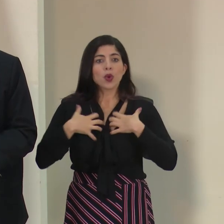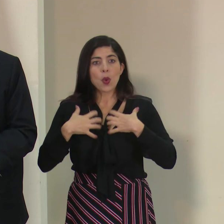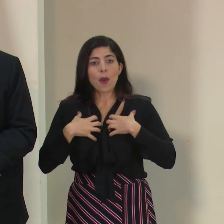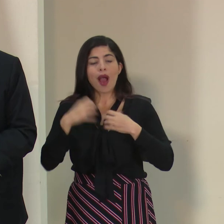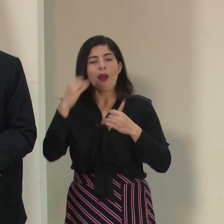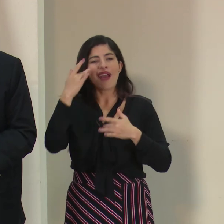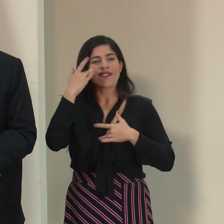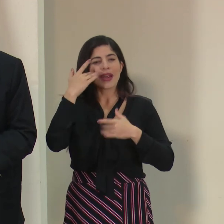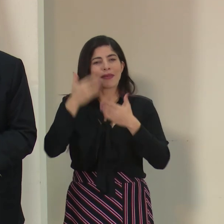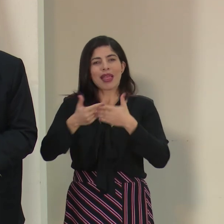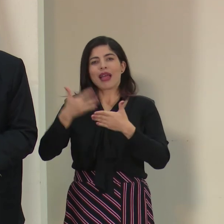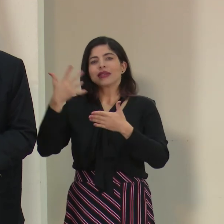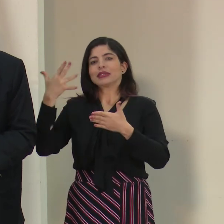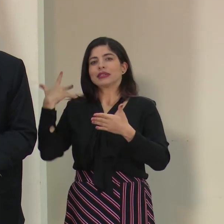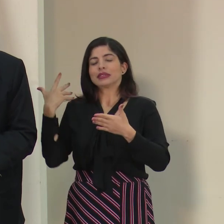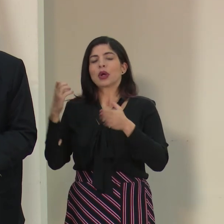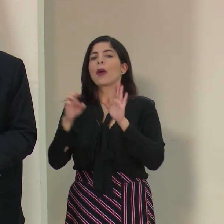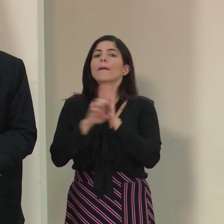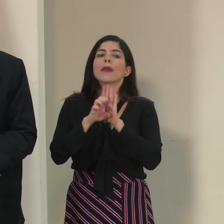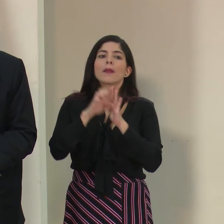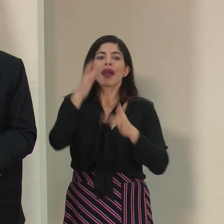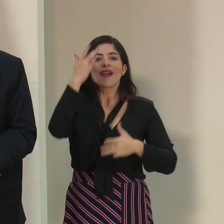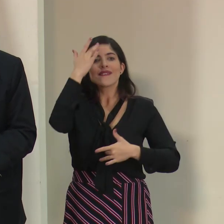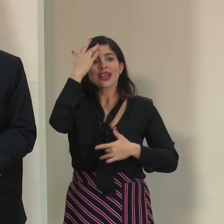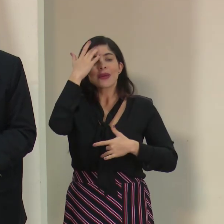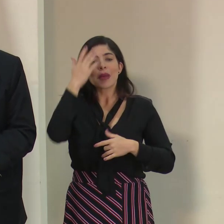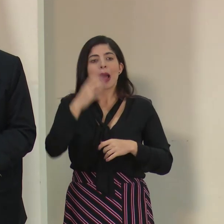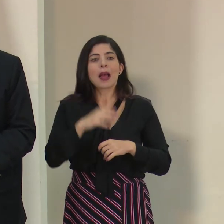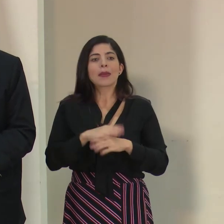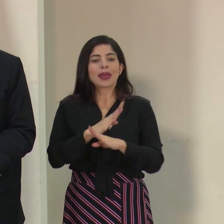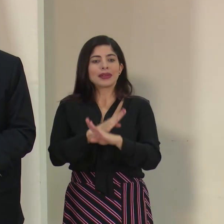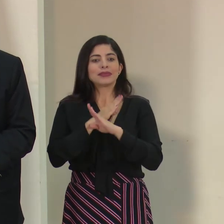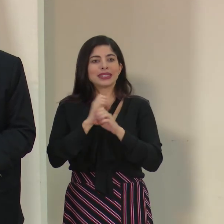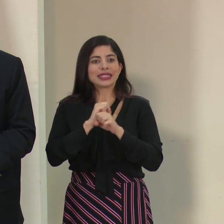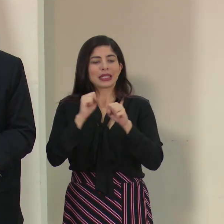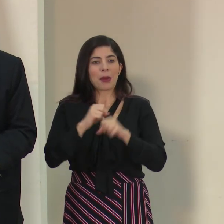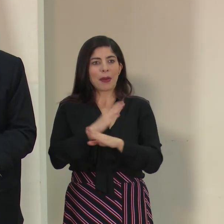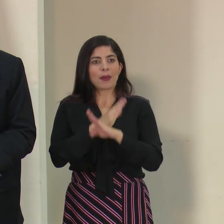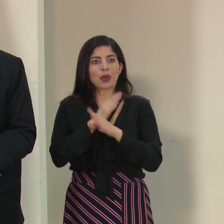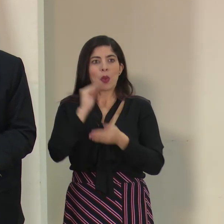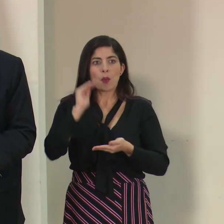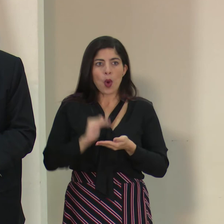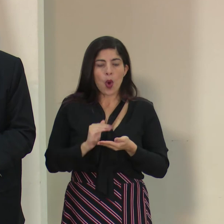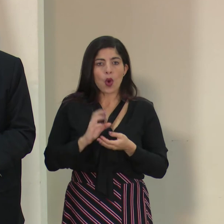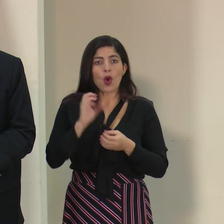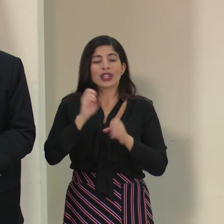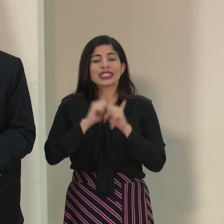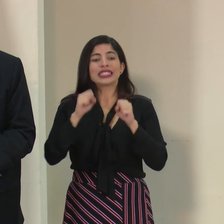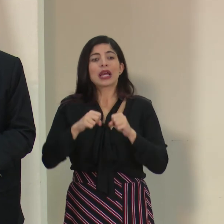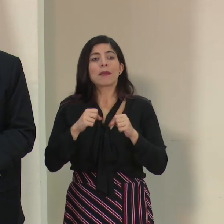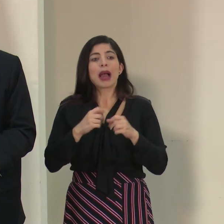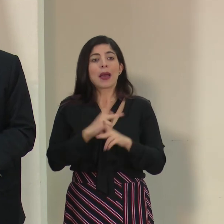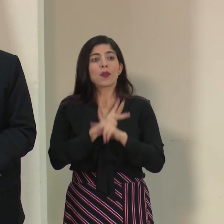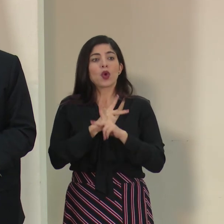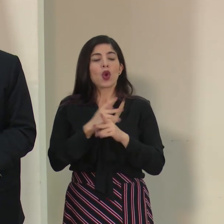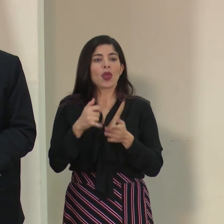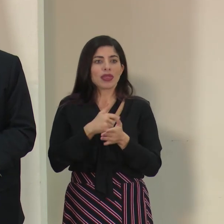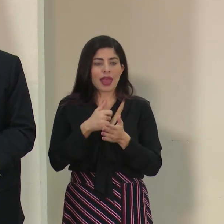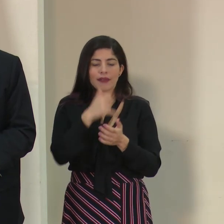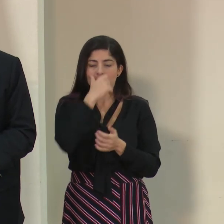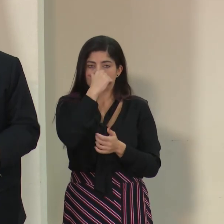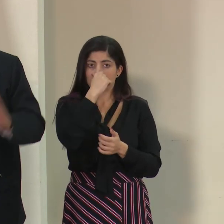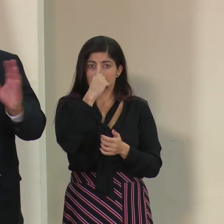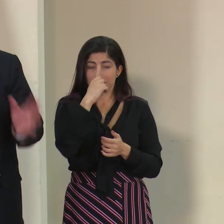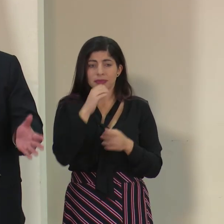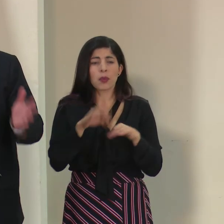de fondo como enfermedades de inmunosupresión, pacientes que tengan un sistema inmunológico debilitado. ¿Qué es lo